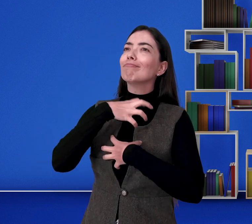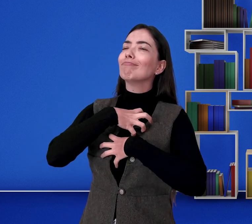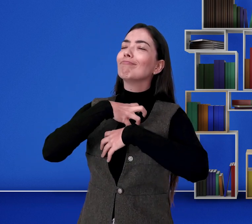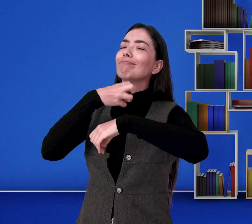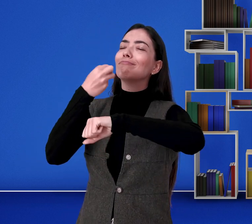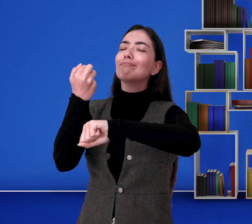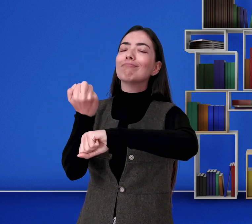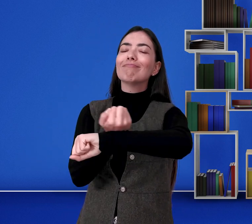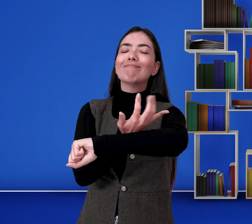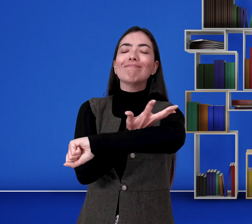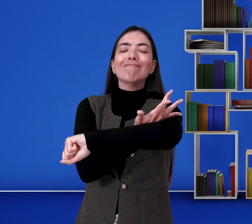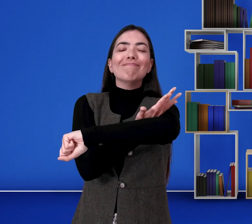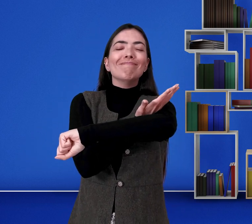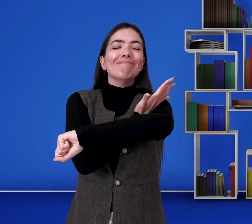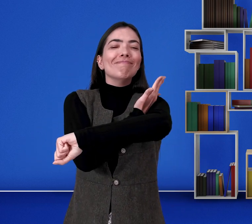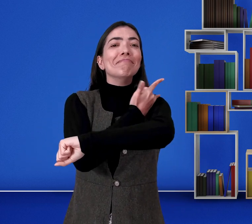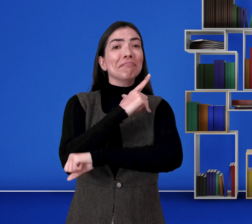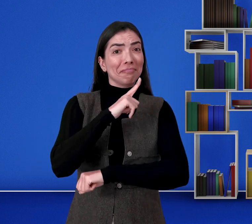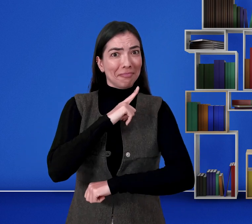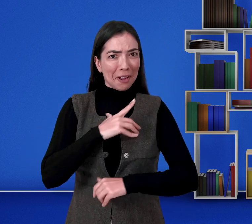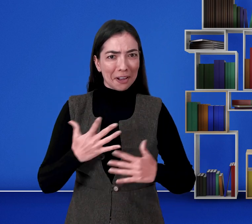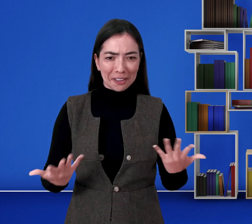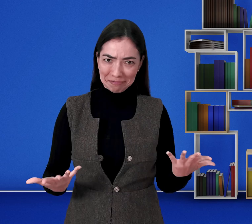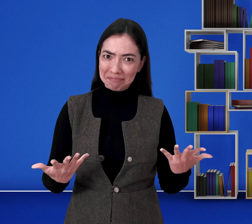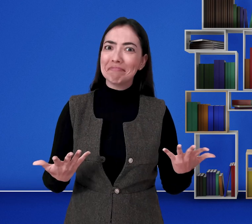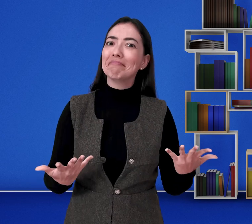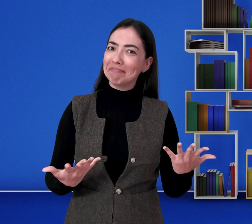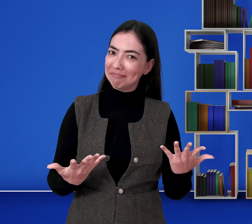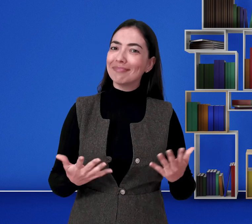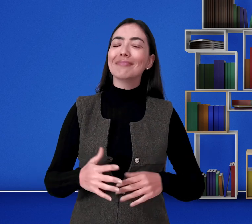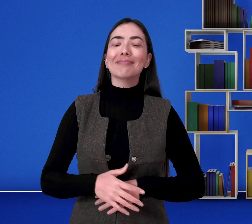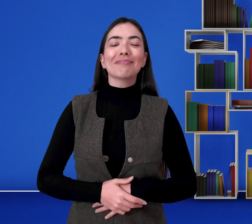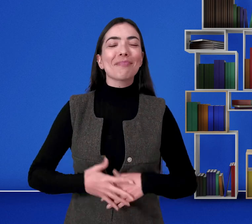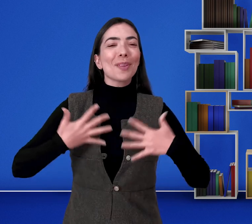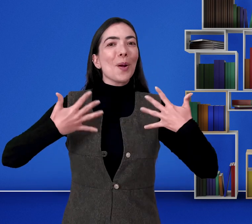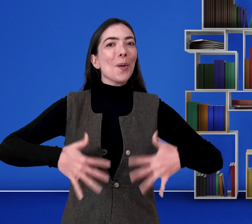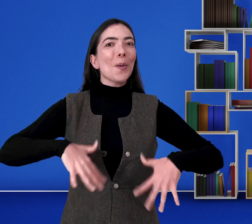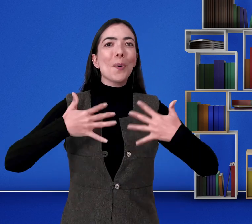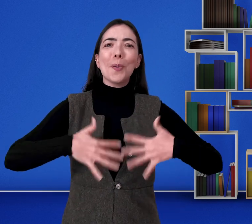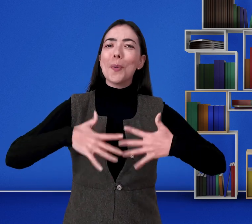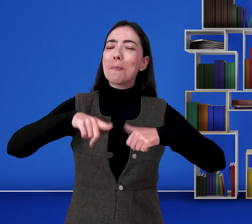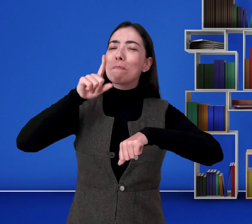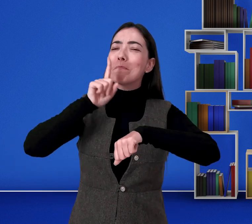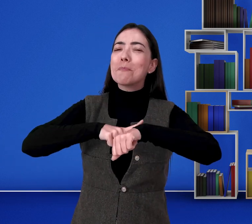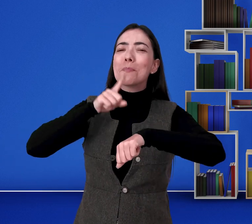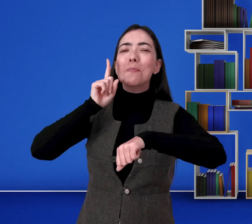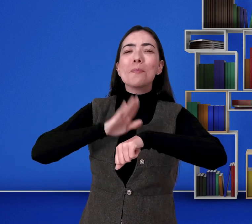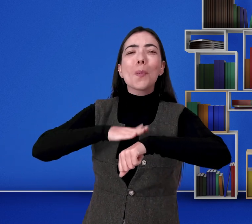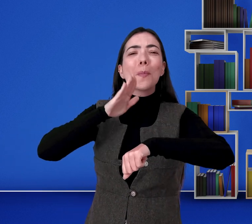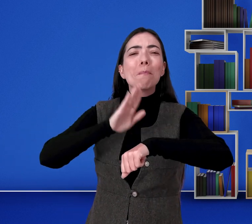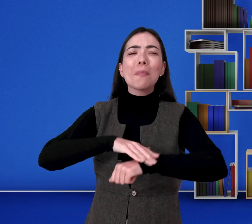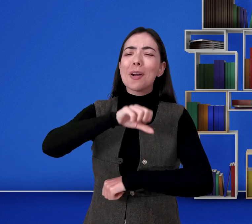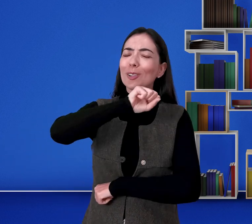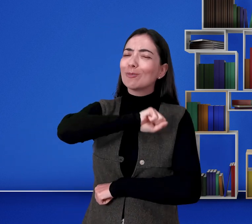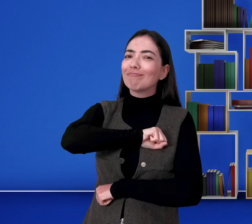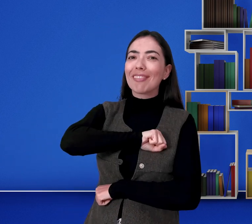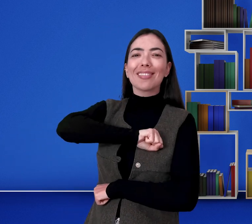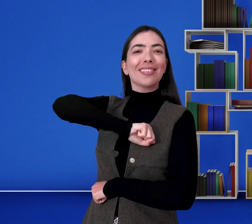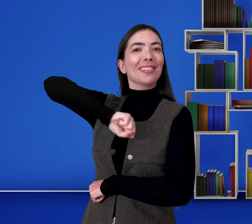sentindo. Correto? Foi um momento maravilhoso. Perceber que havia